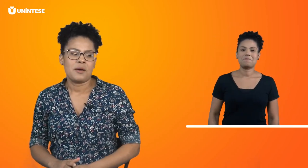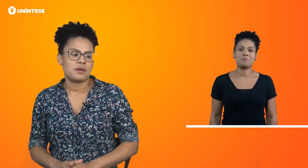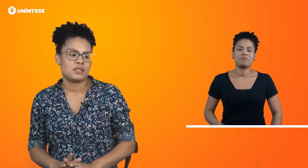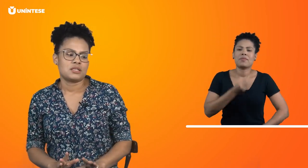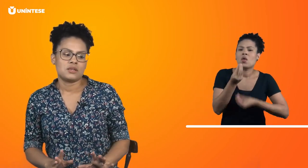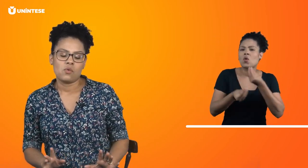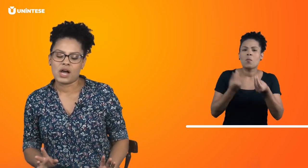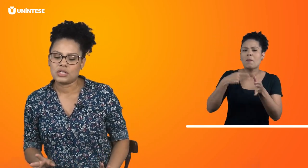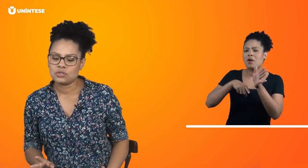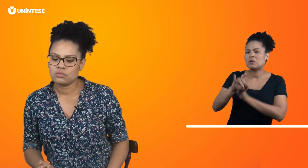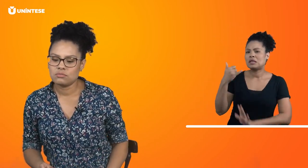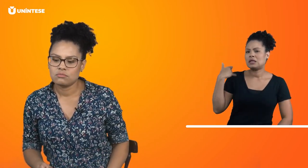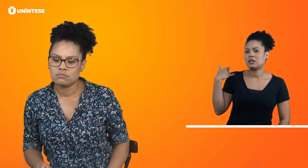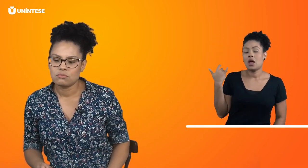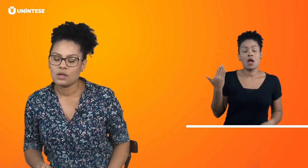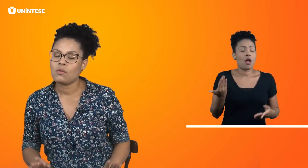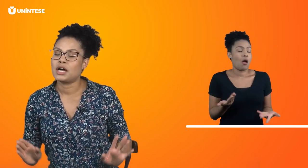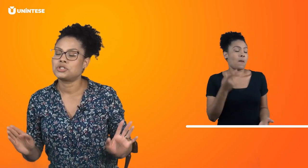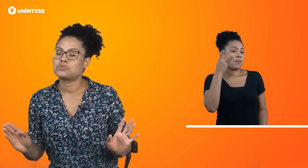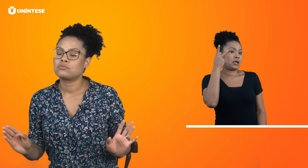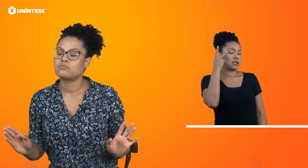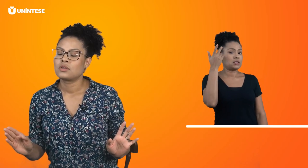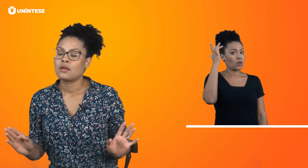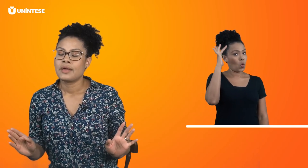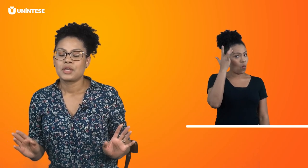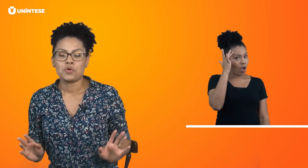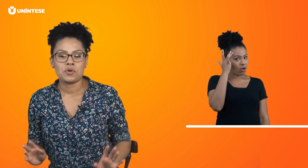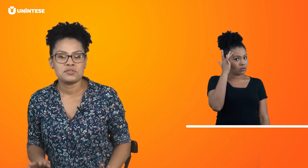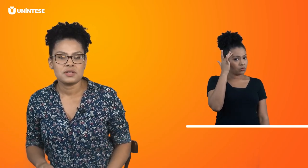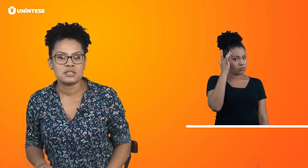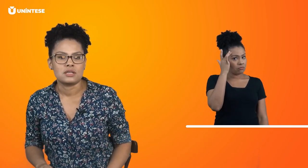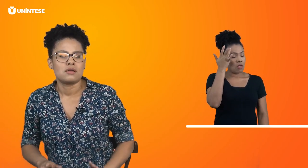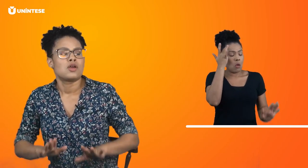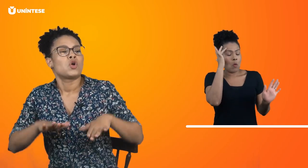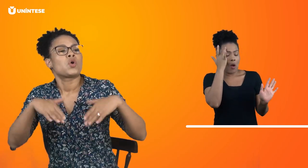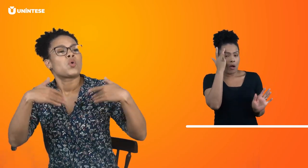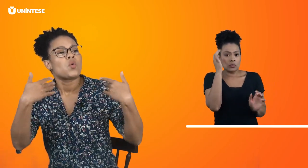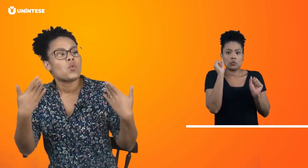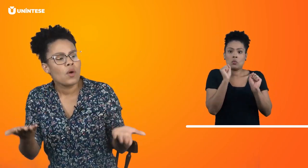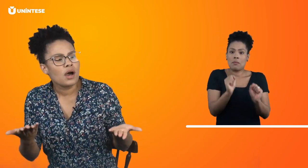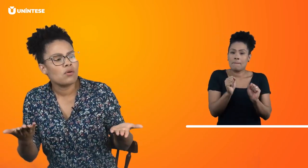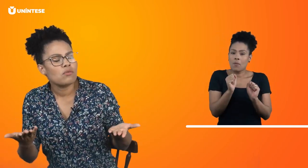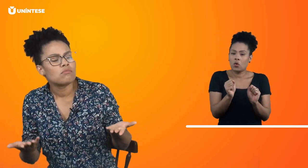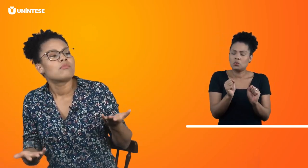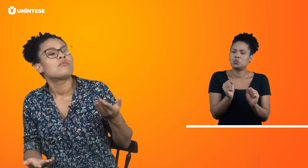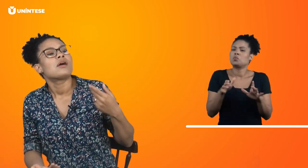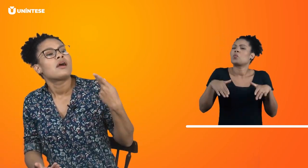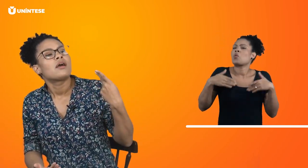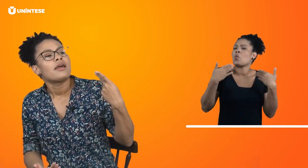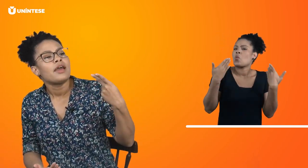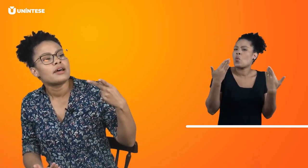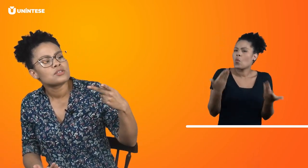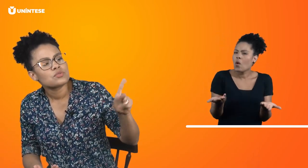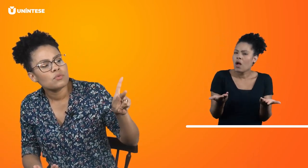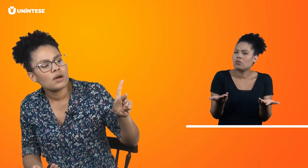Ah, Patrícia, eu acho... Eu acho... Que eu posso fazer. Qual é a sua